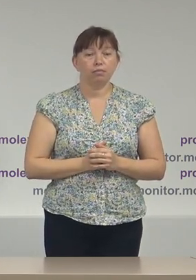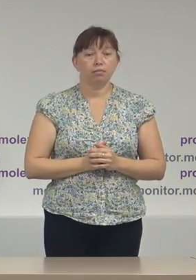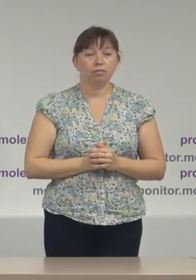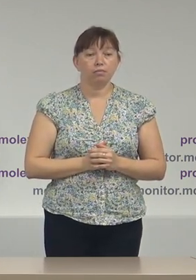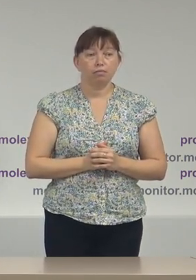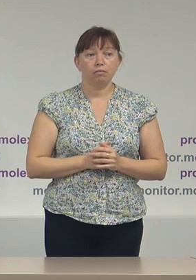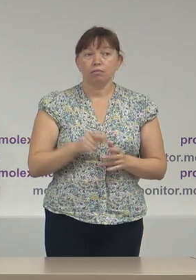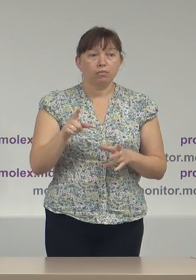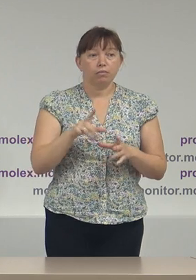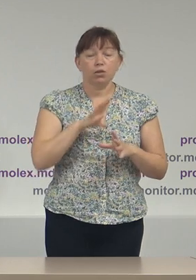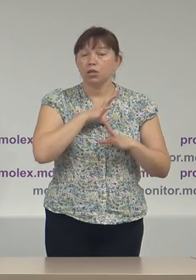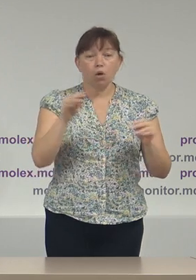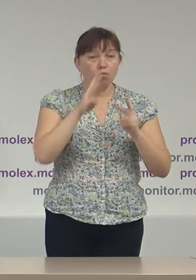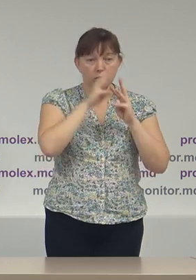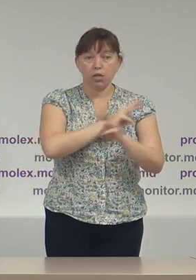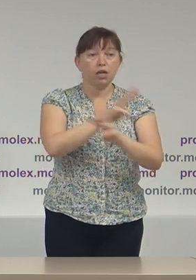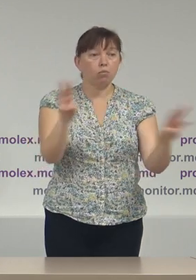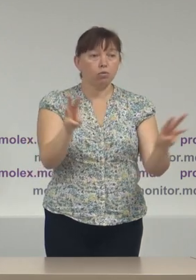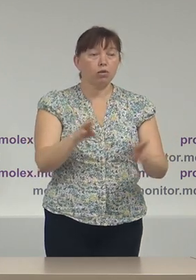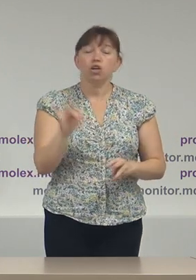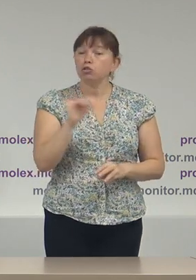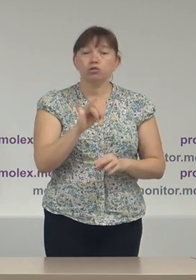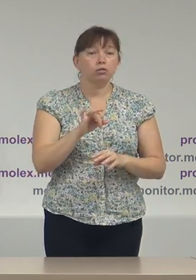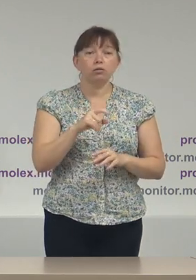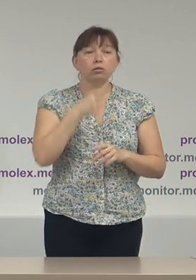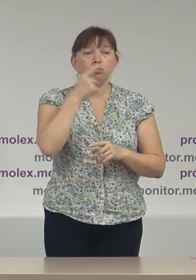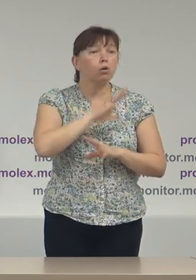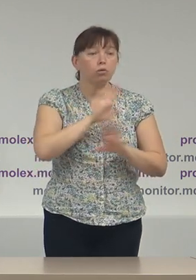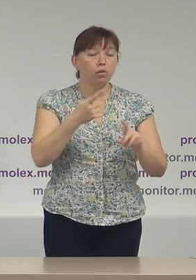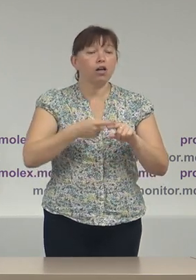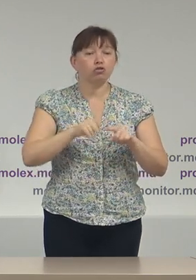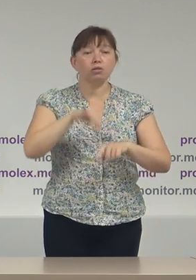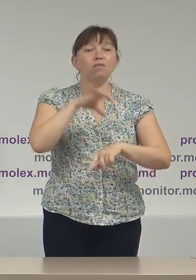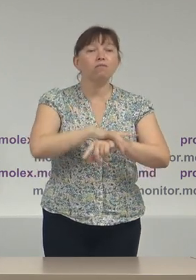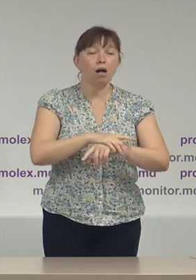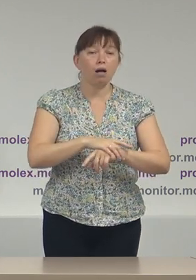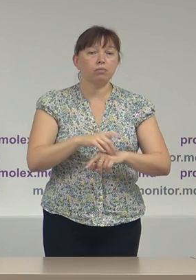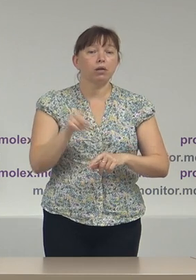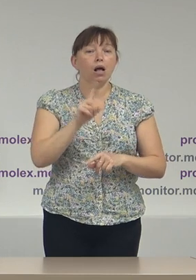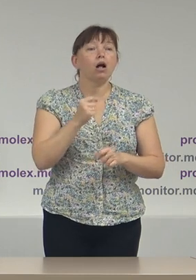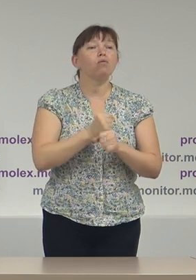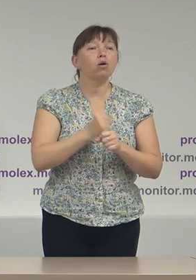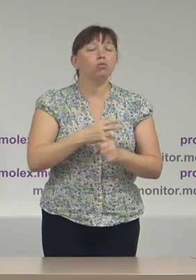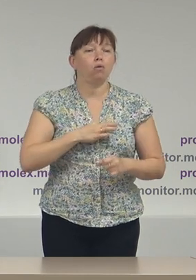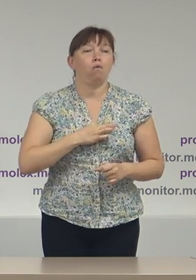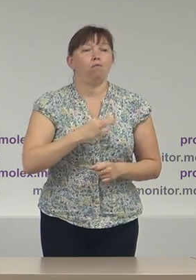practic nu au fost remunerați și nici nu au declarat acest fapt că ar fi făcut voluntar.